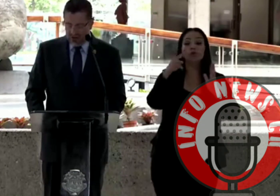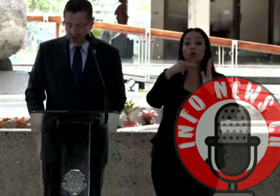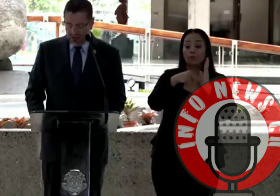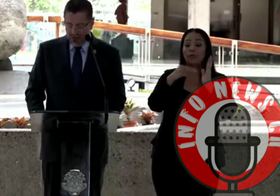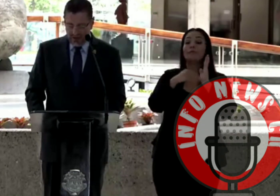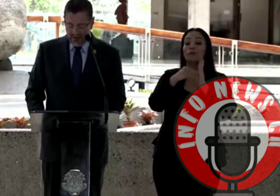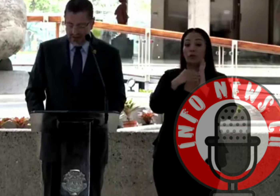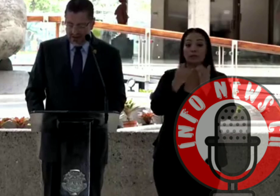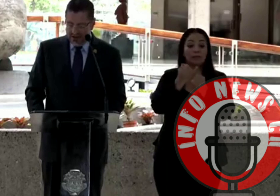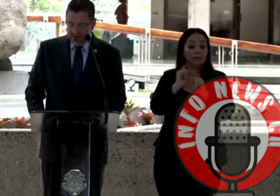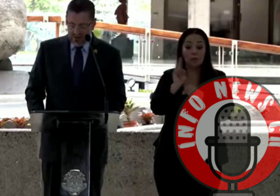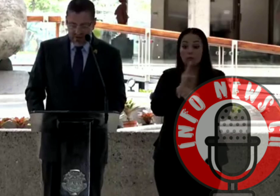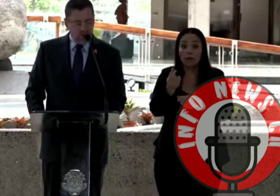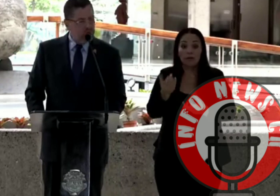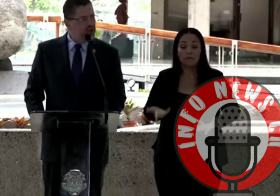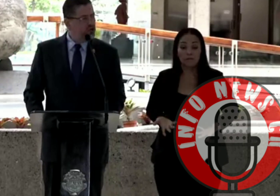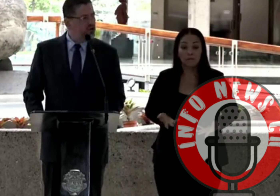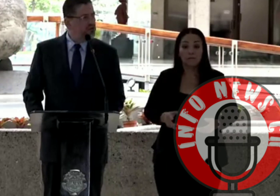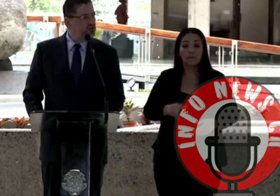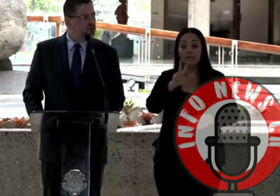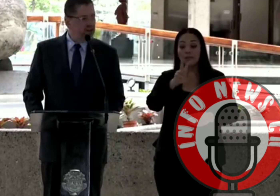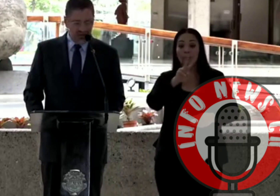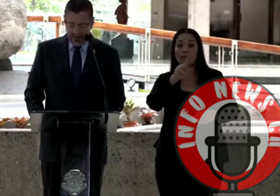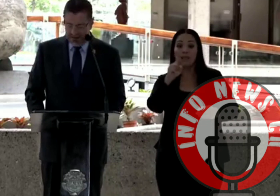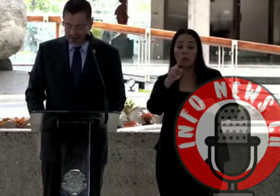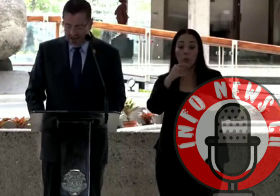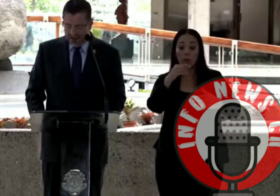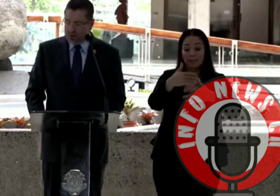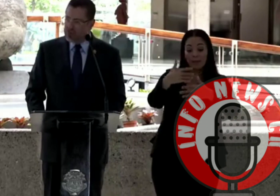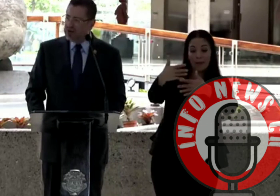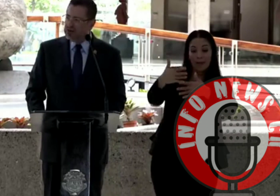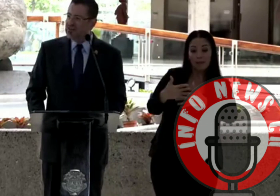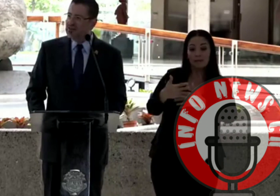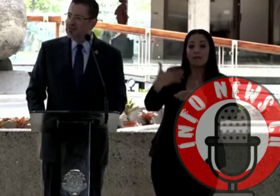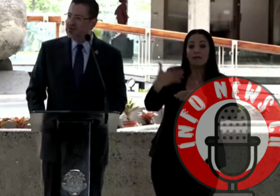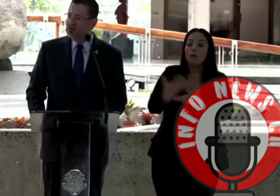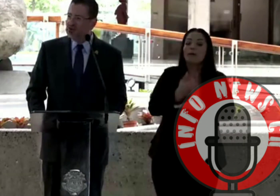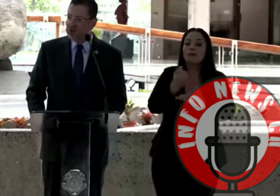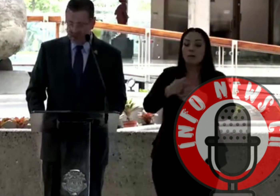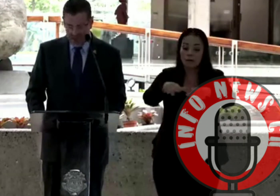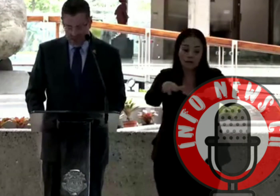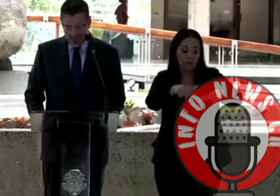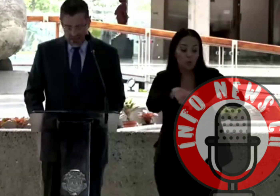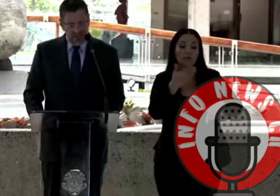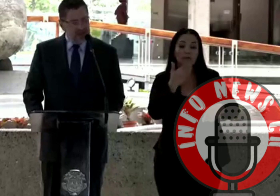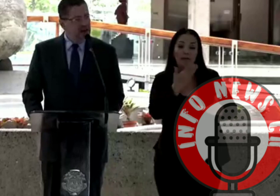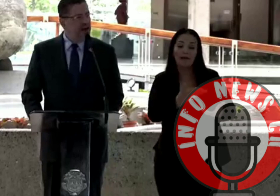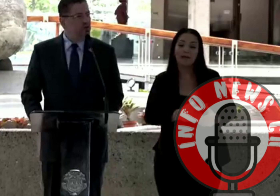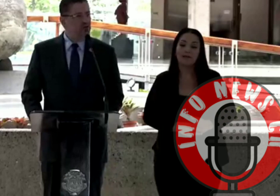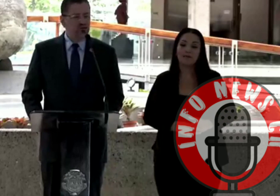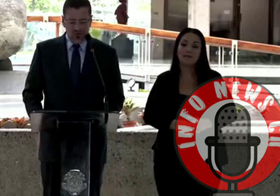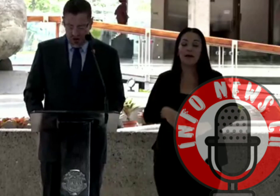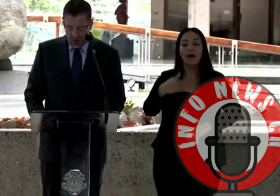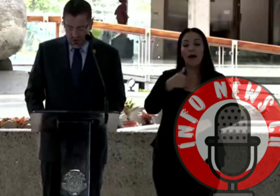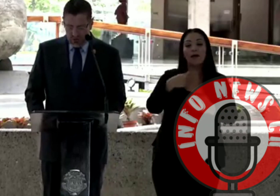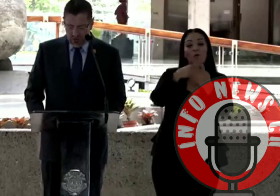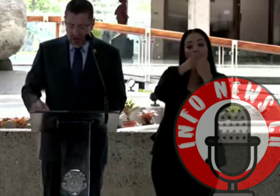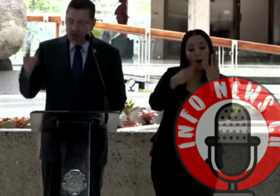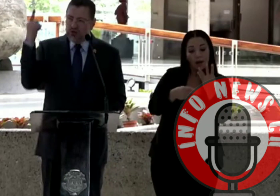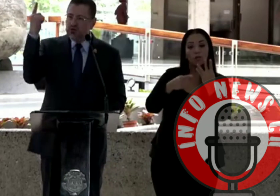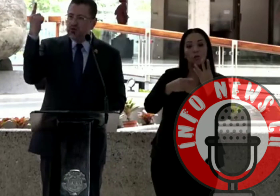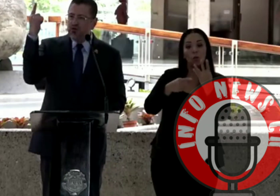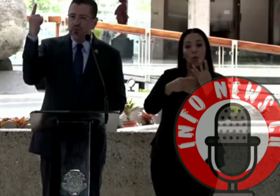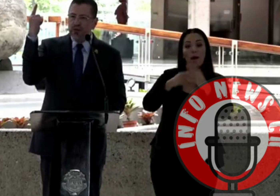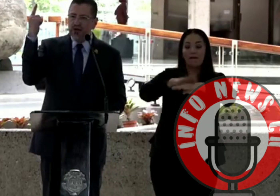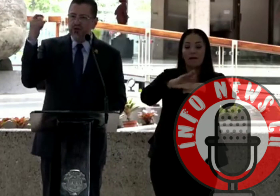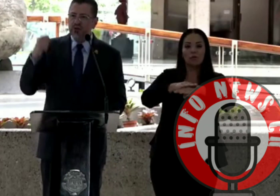colones sin ejecutar, trescientos veintiún expedientes de recuperación de territorios indígenas. Hay cuatro a la luz,